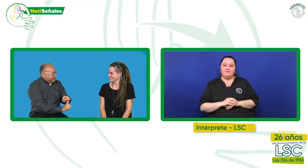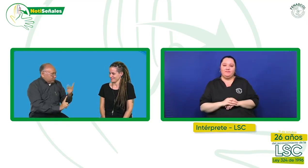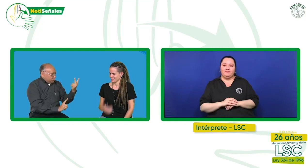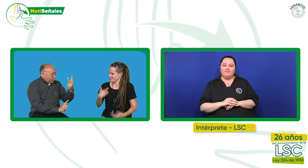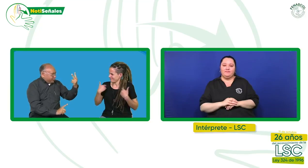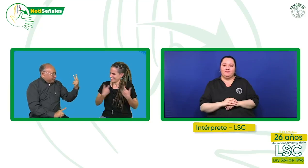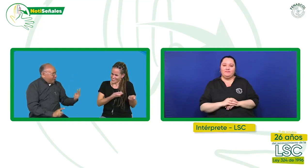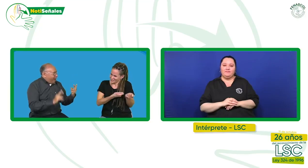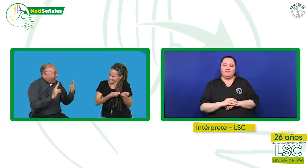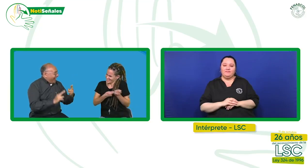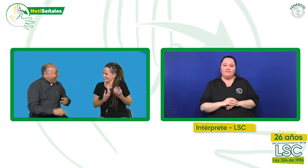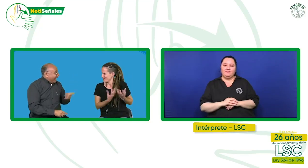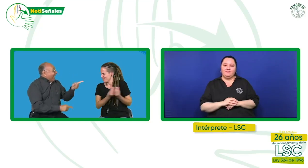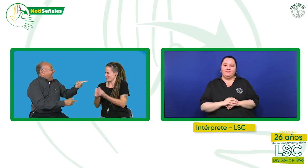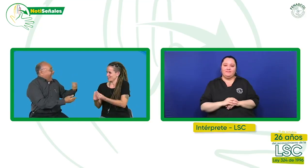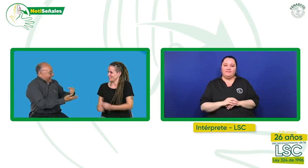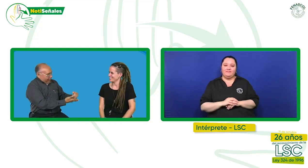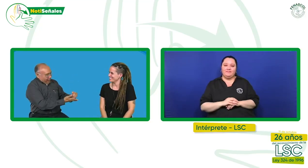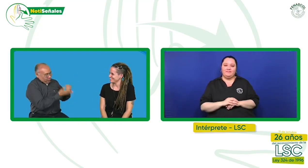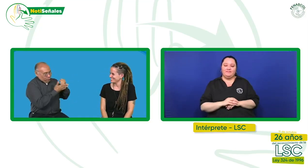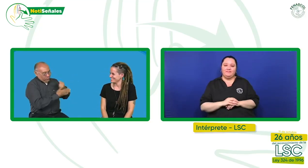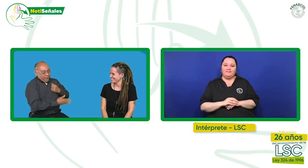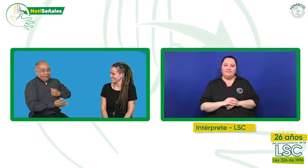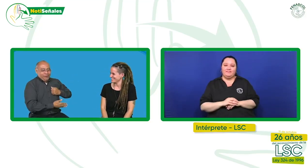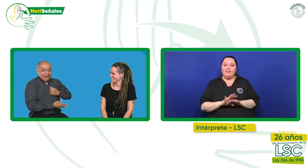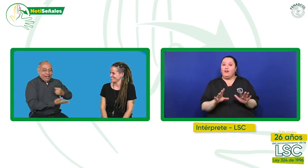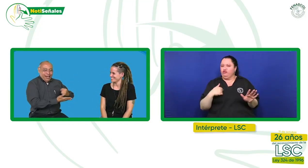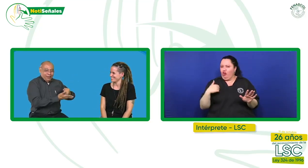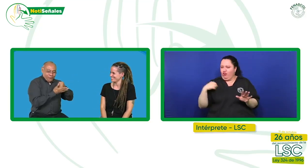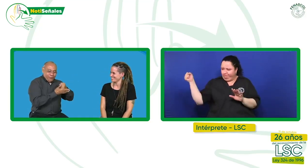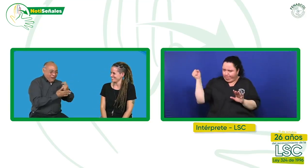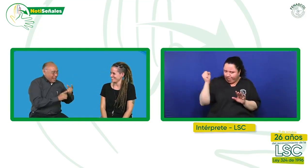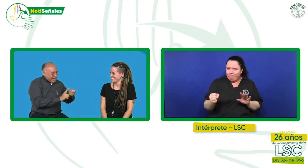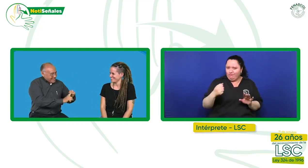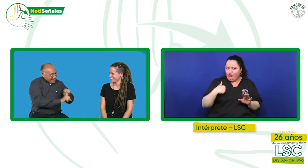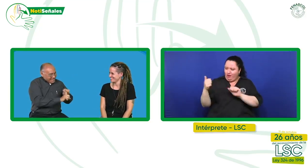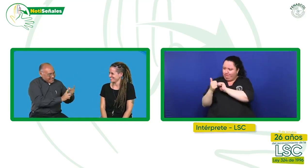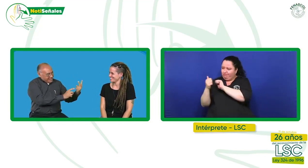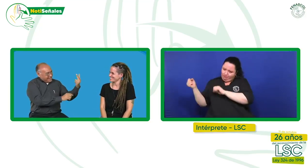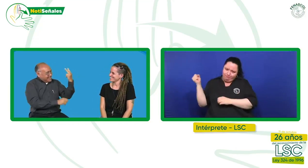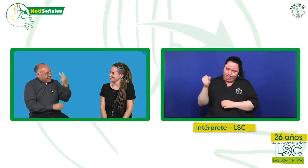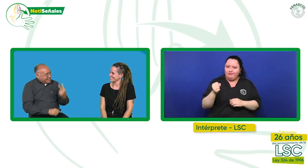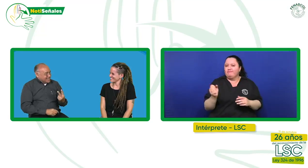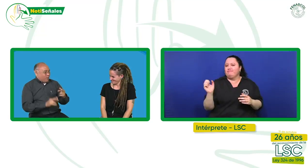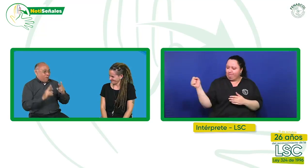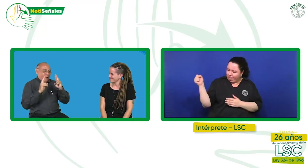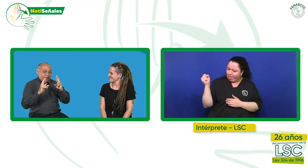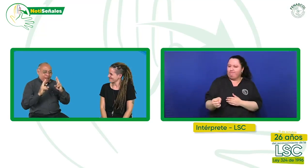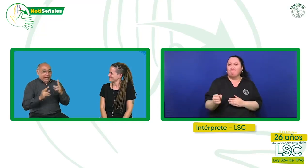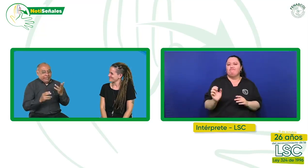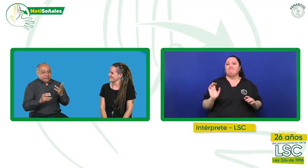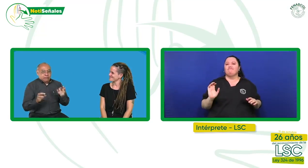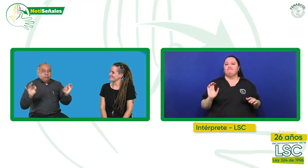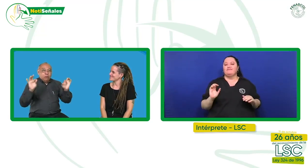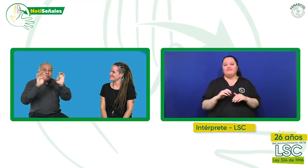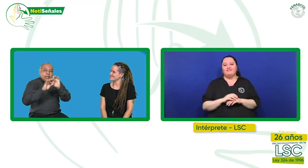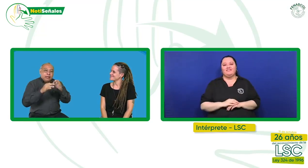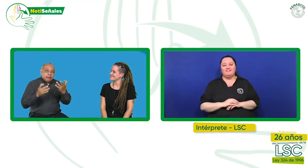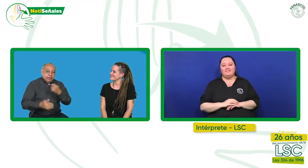Vamos a ver si para la próxima la pescamos y la traemos acá. Yo me la traigo, no te preocupes que yo me la traigo. Tú me ayudas. La pescamos, traemos ese anzuelo y la traemos para acá.